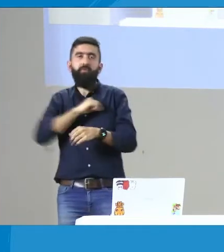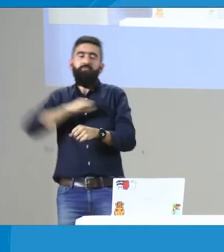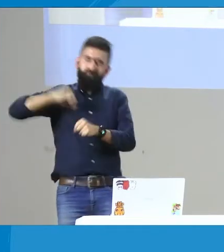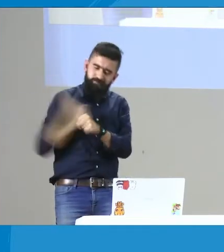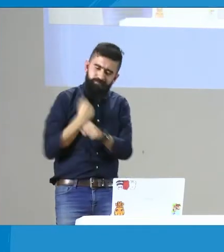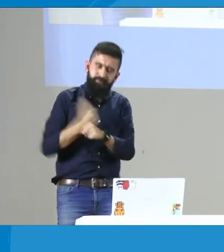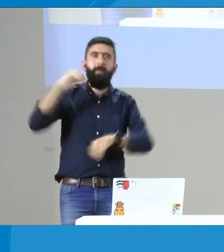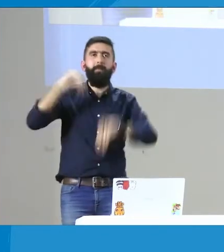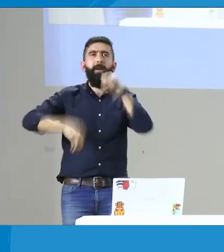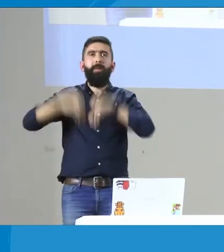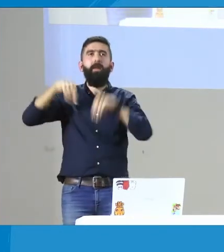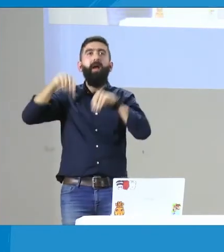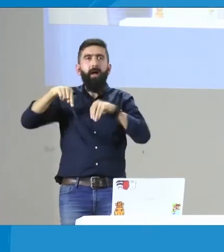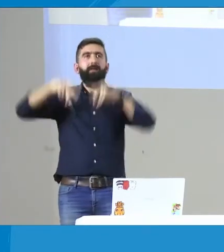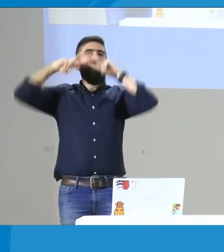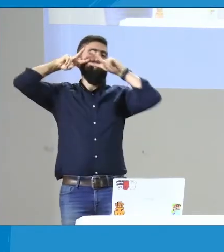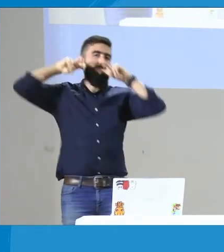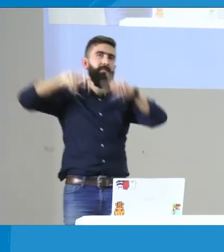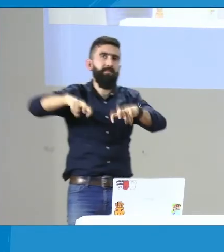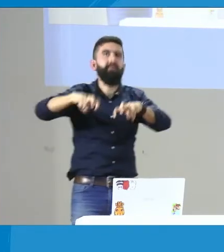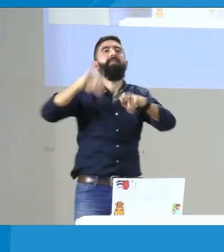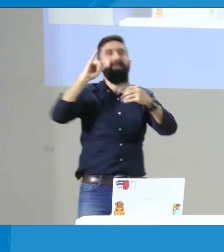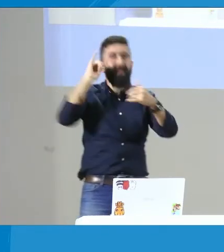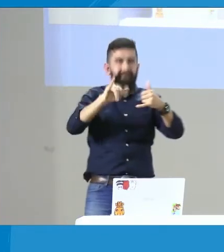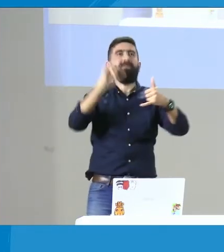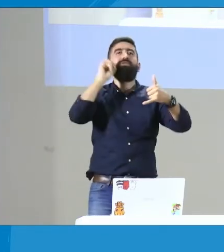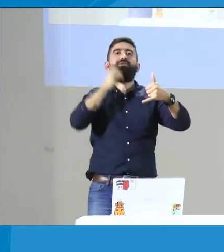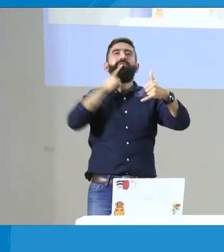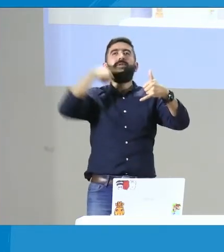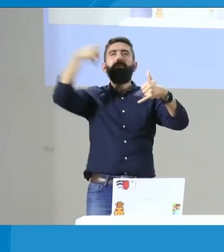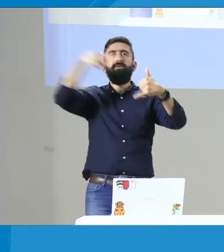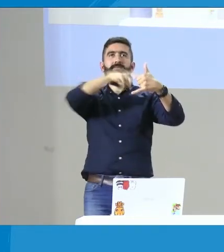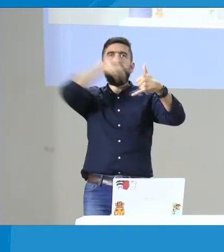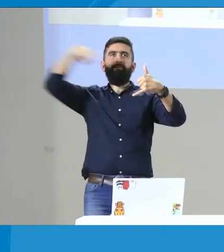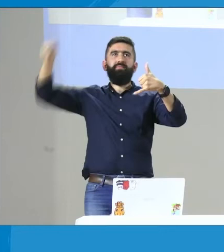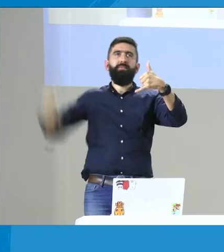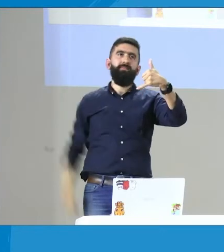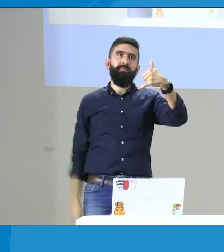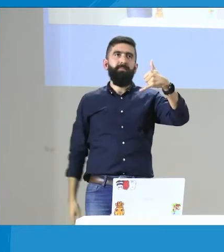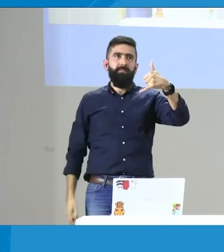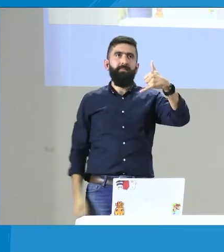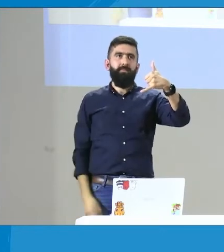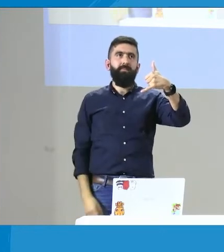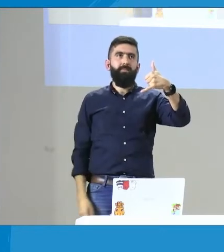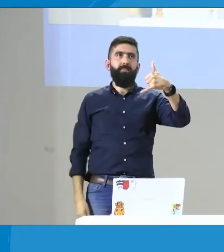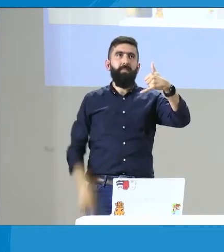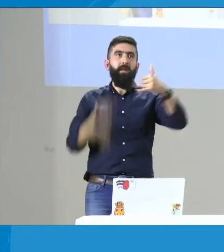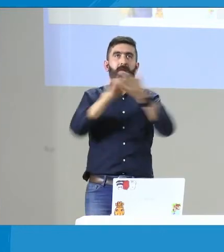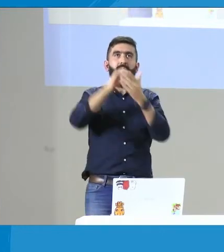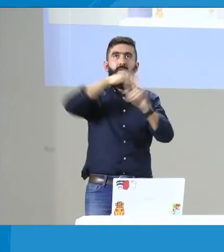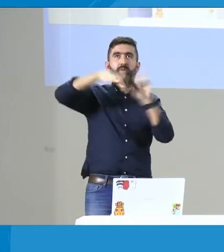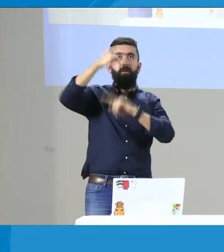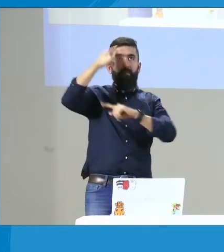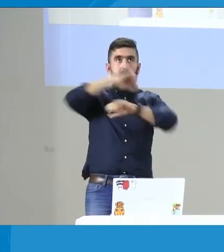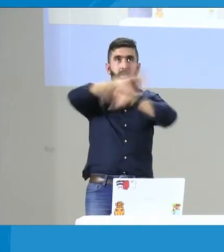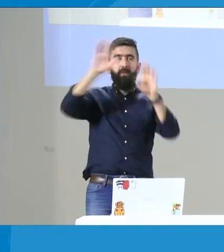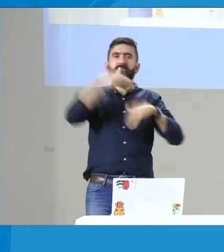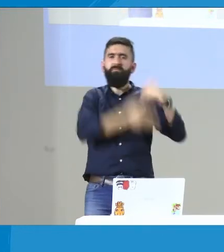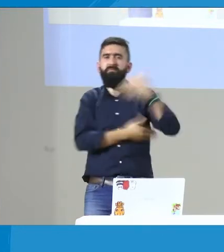Lo haría, entonces fuimos asignados nosotros como el INSOR y nosotros empezamos a hacer el diseño para empezar esta investigación del estudio que les